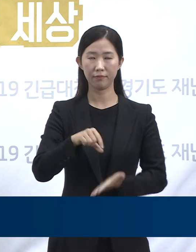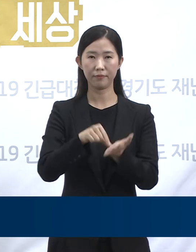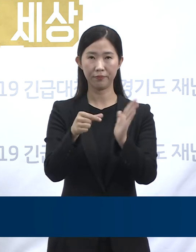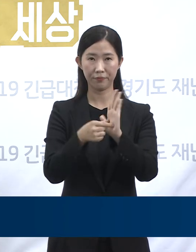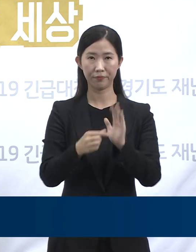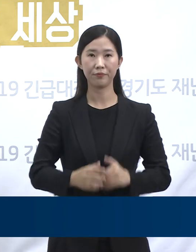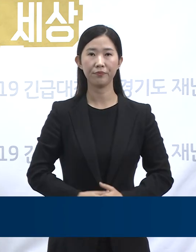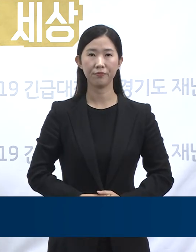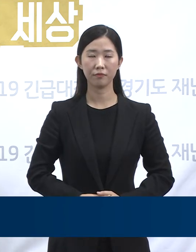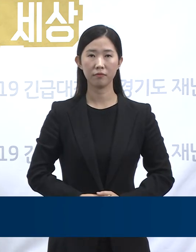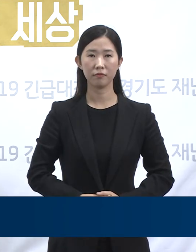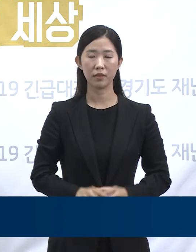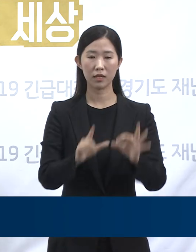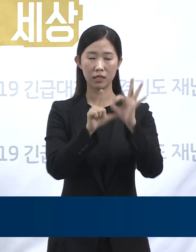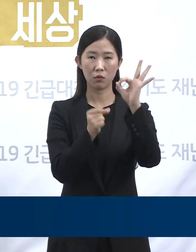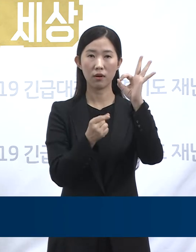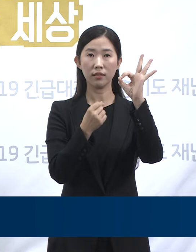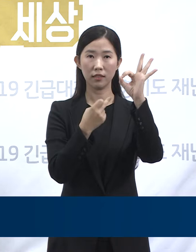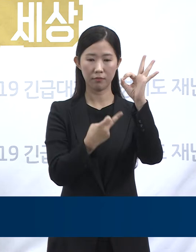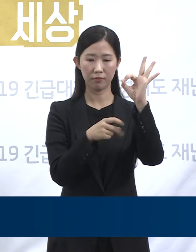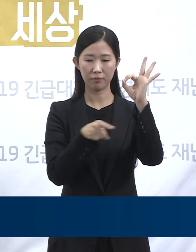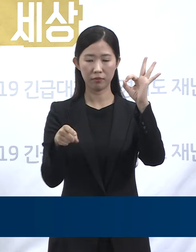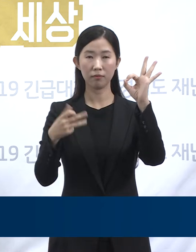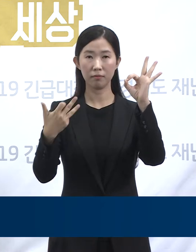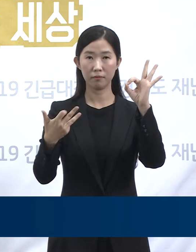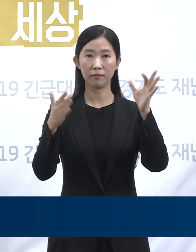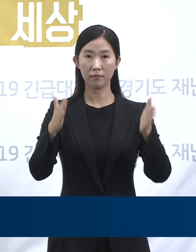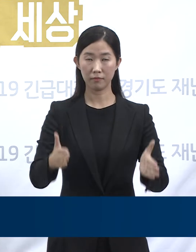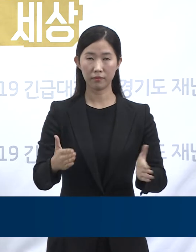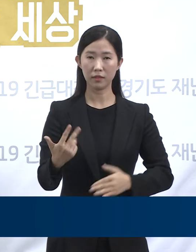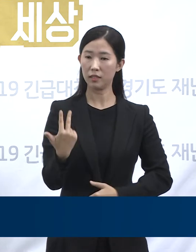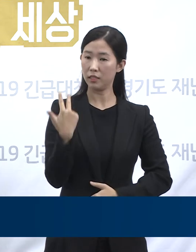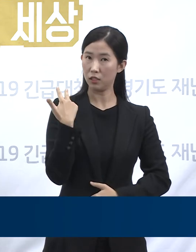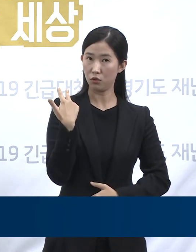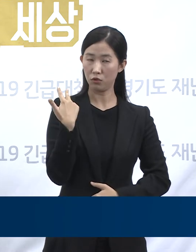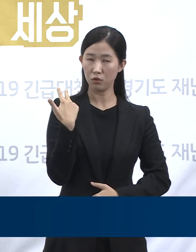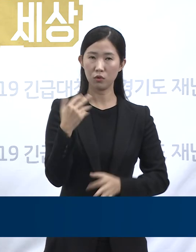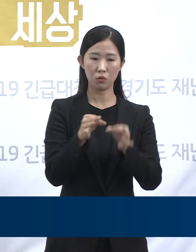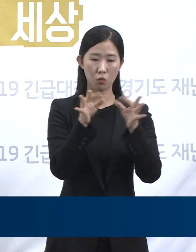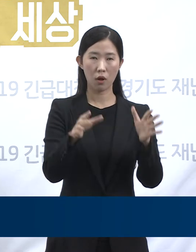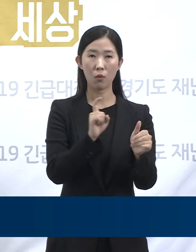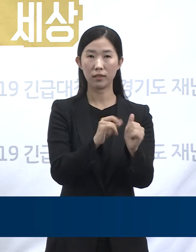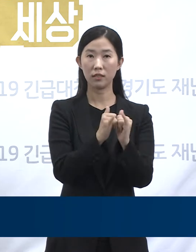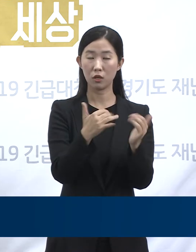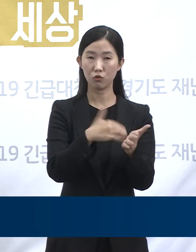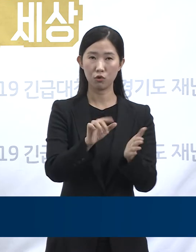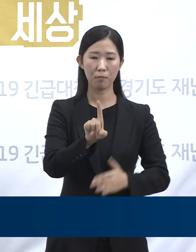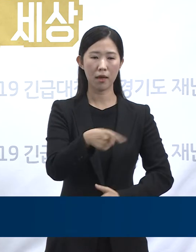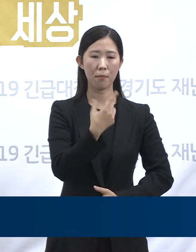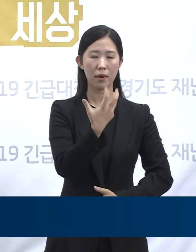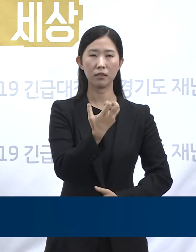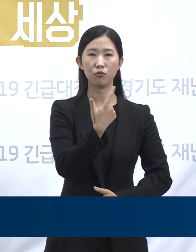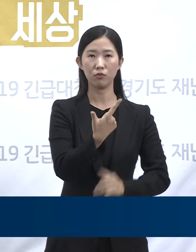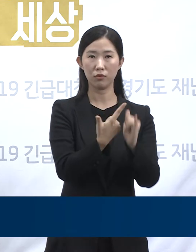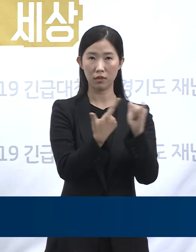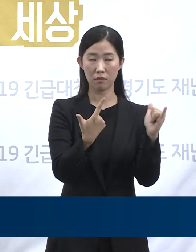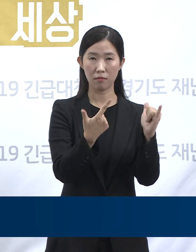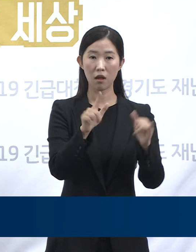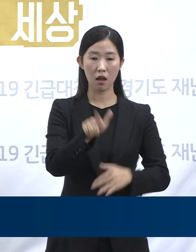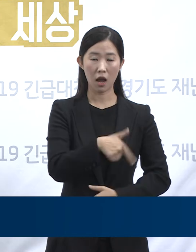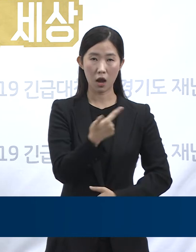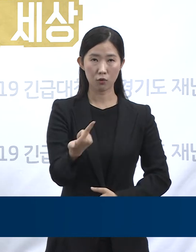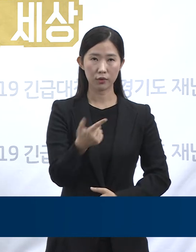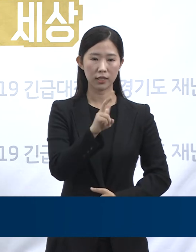10월 12일부터 18일까지 지난 1주간의 경기도 확진자는 186명으로 하루